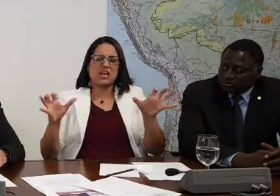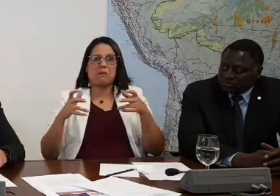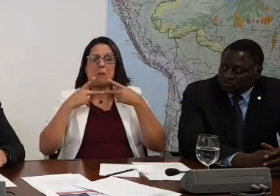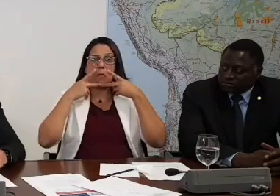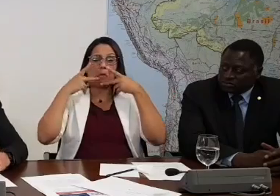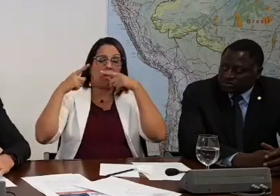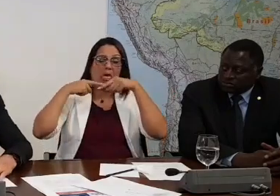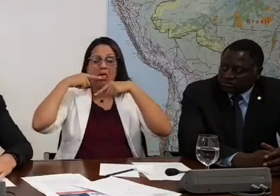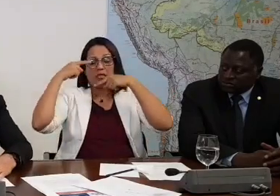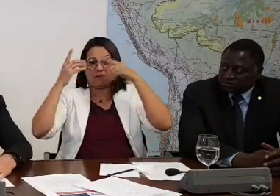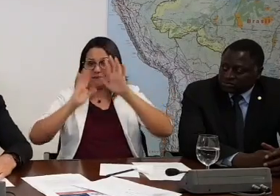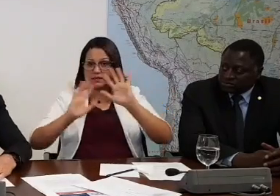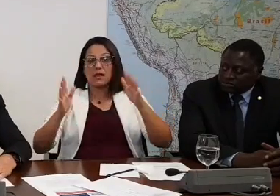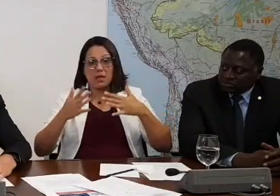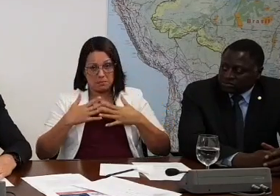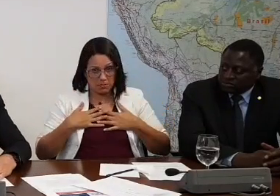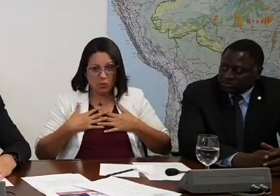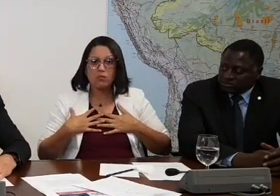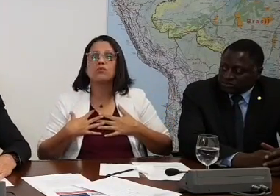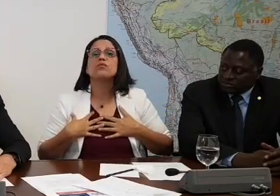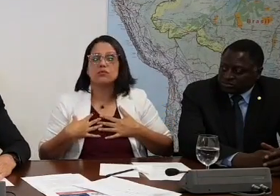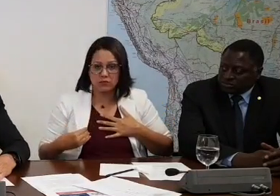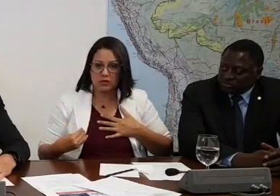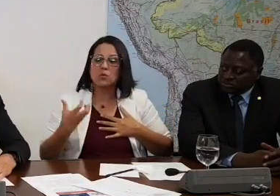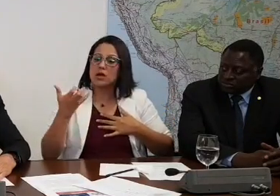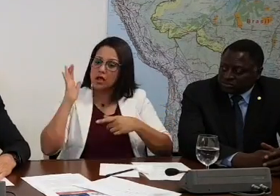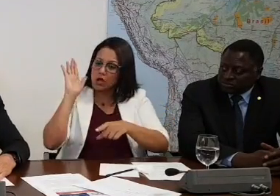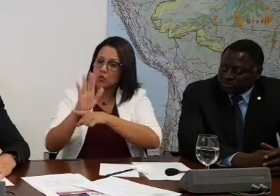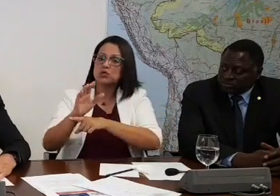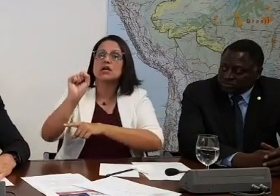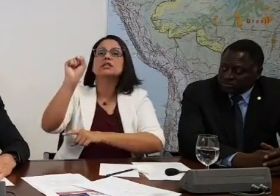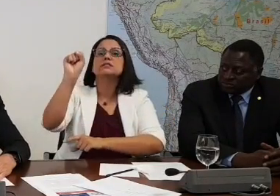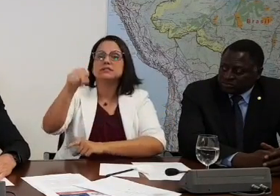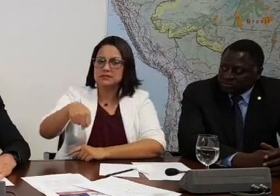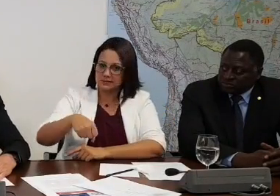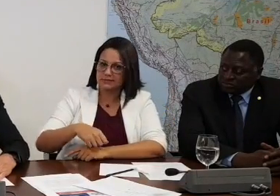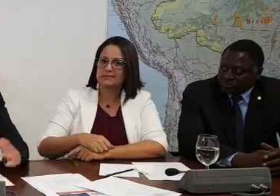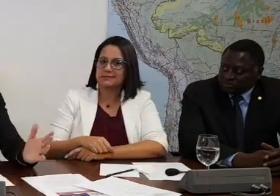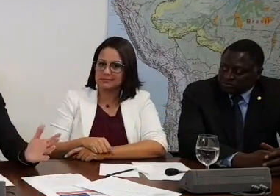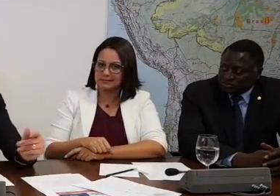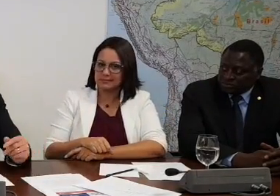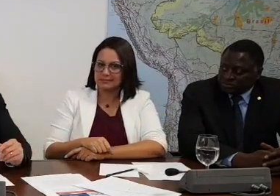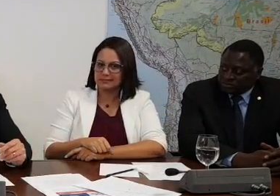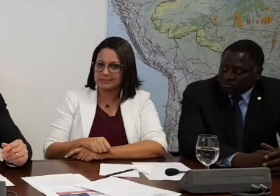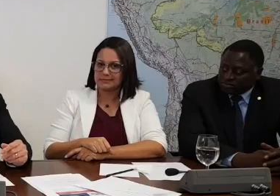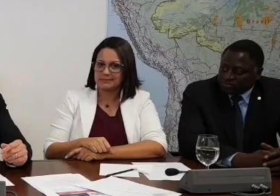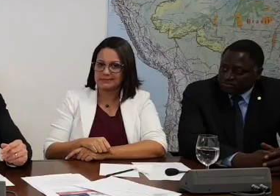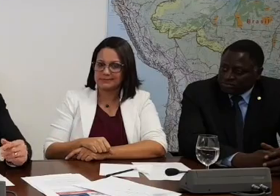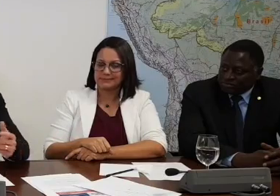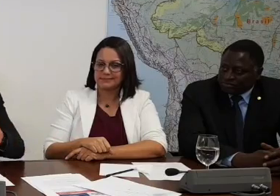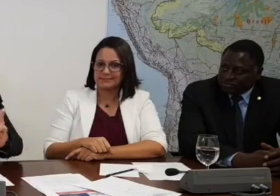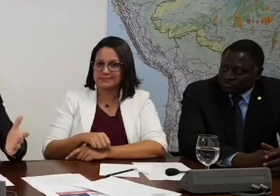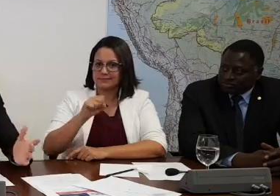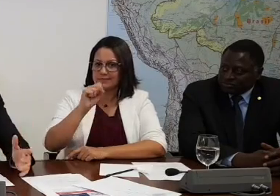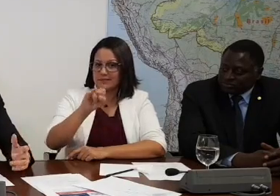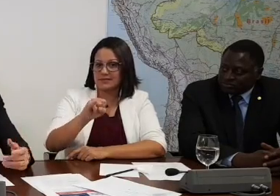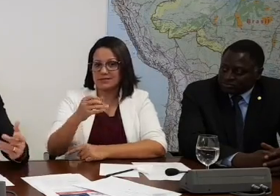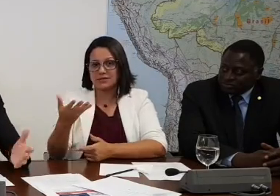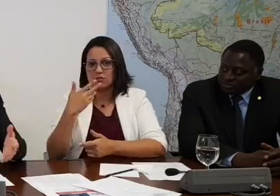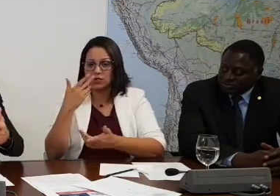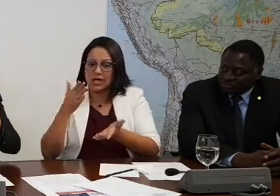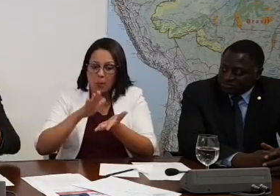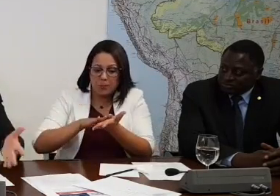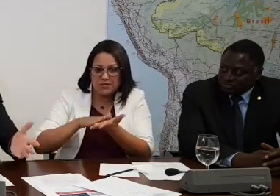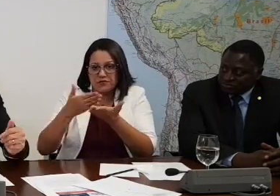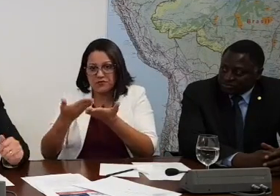certo? Lógico que é filho meu, pretendo beneficiar o filho meu, sim, pretendo, está certo? eu não vou. Se eu puder dar um filé mião para o meu